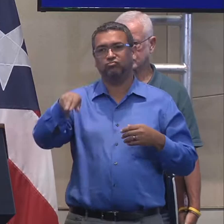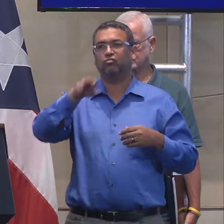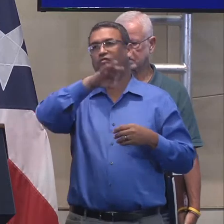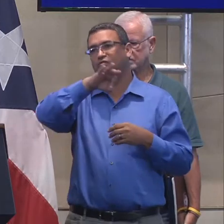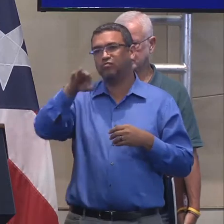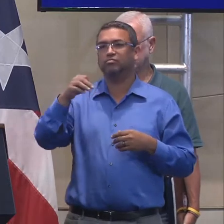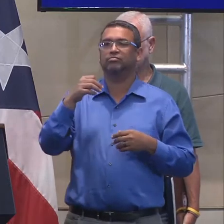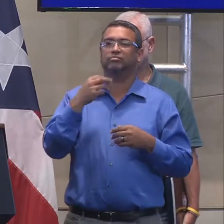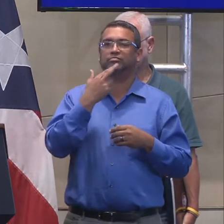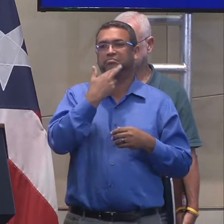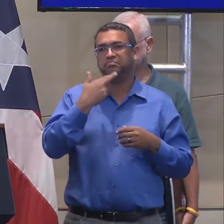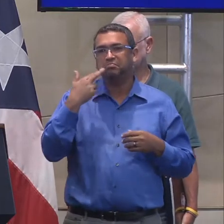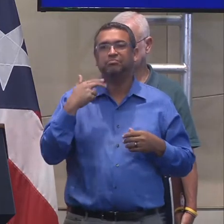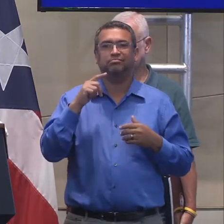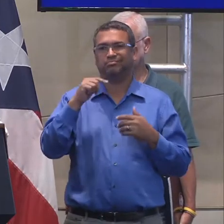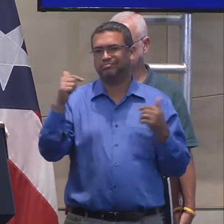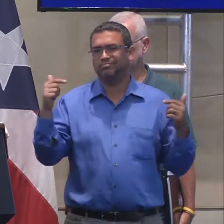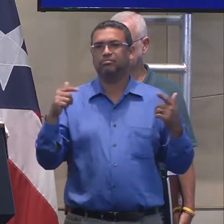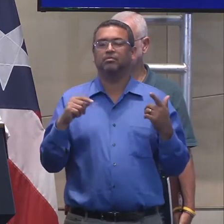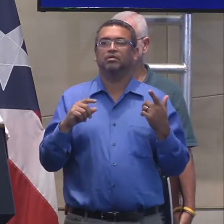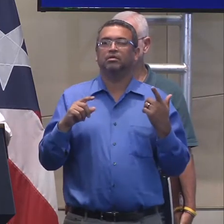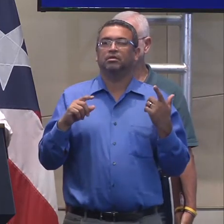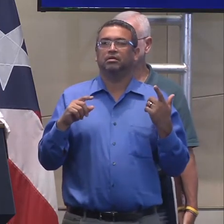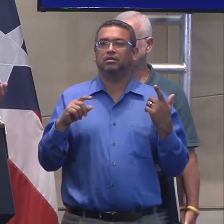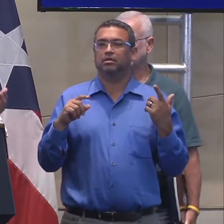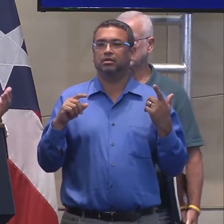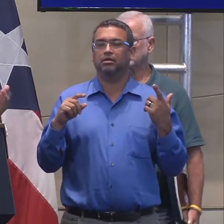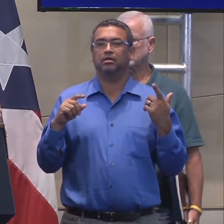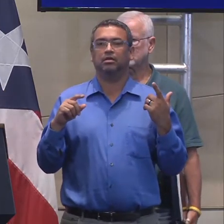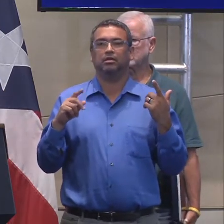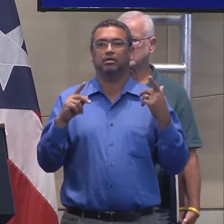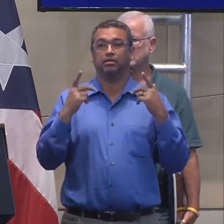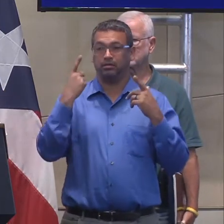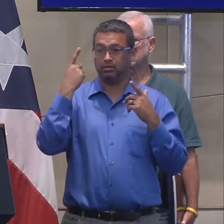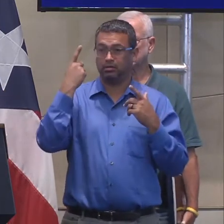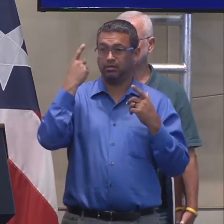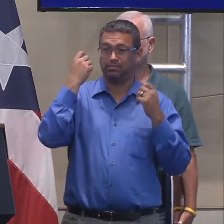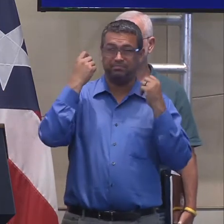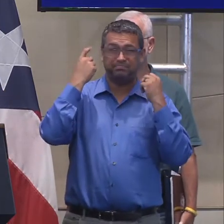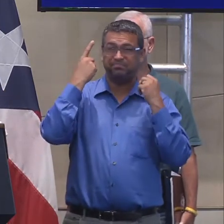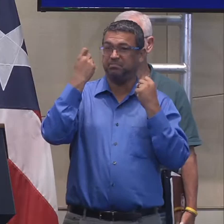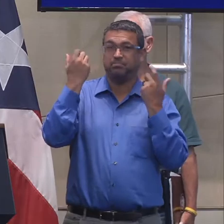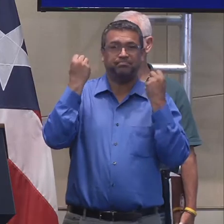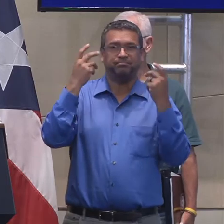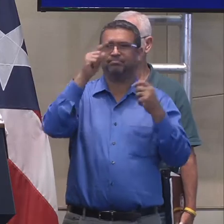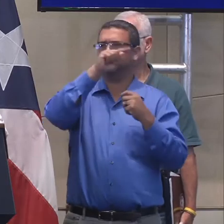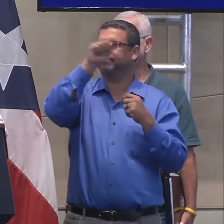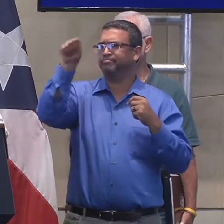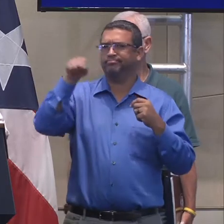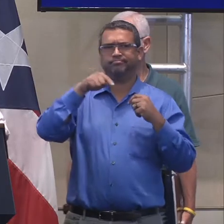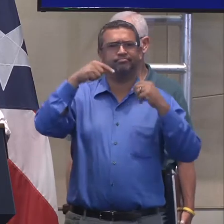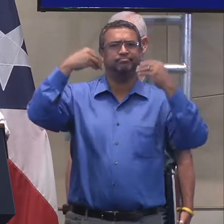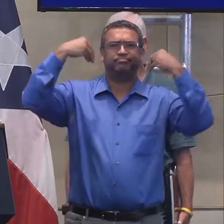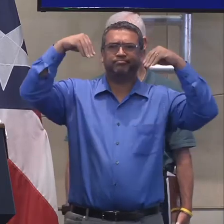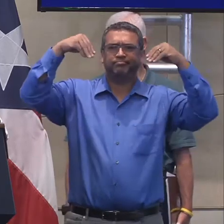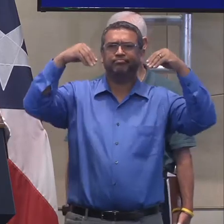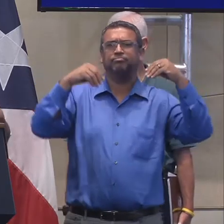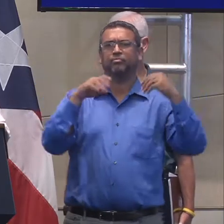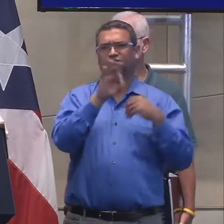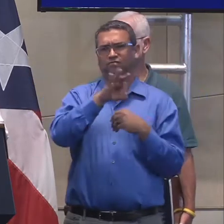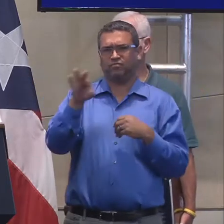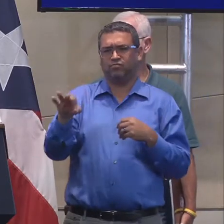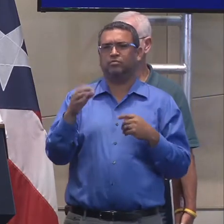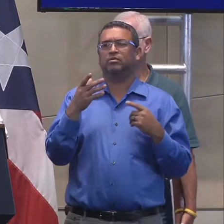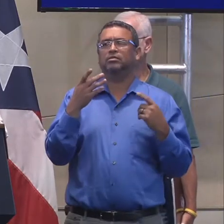que los puertorriqueños se pudieran alimentar, entendiendo que ya hay un gran número de estos establecimientos que están abiertos.